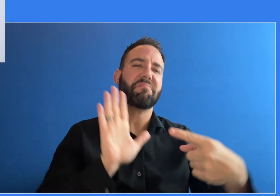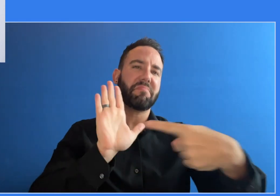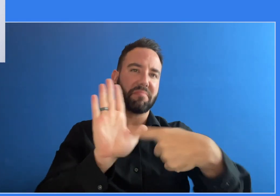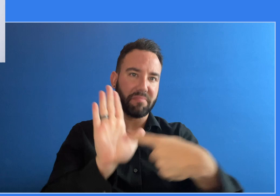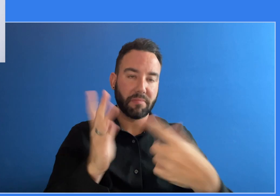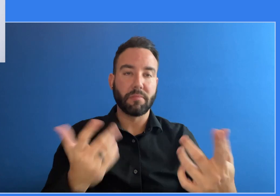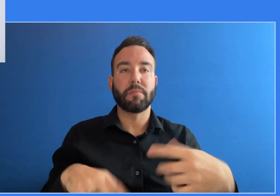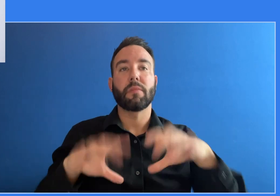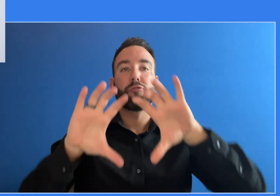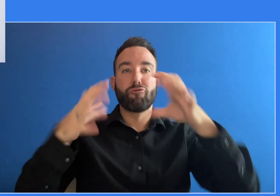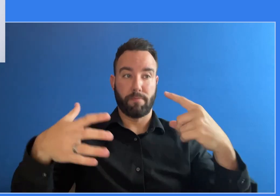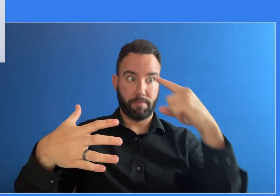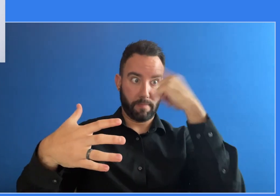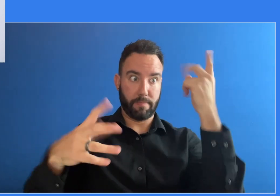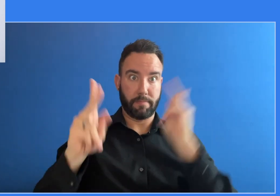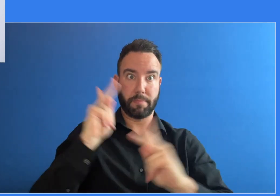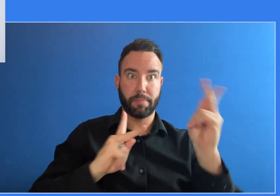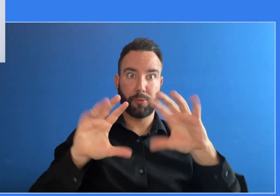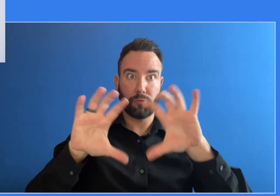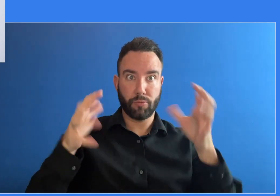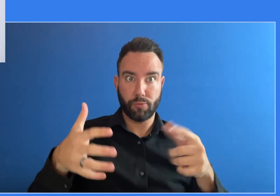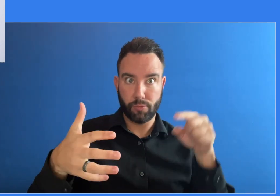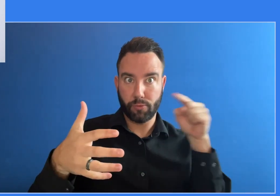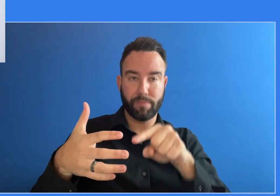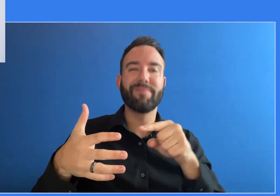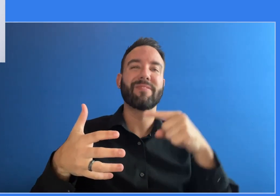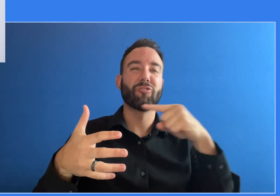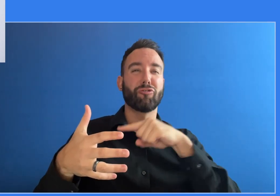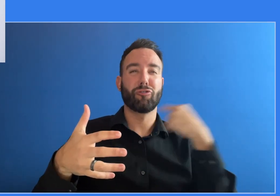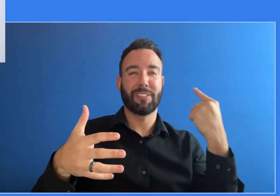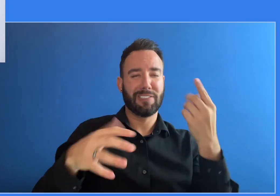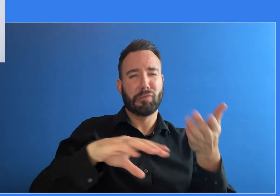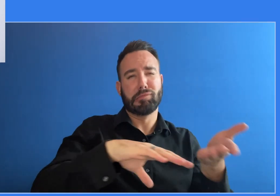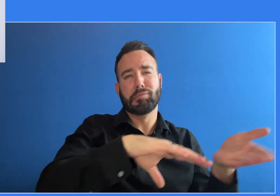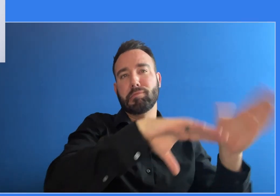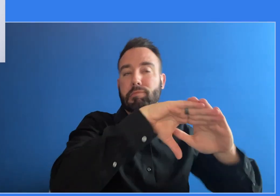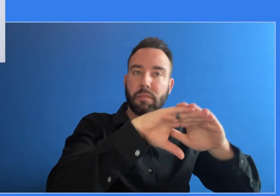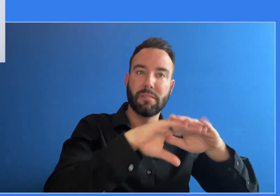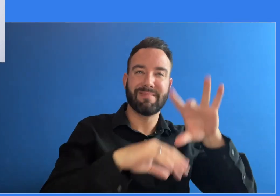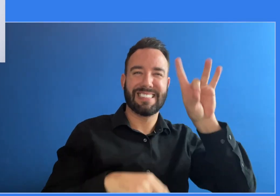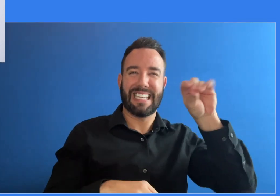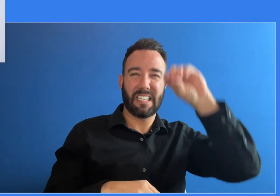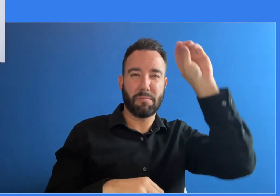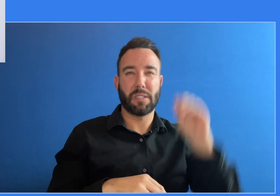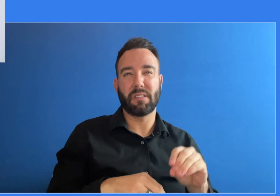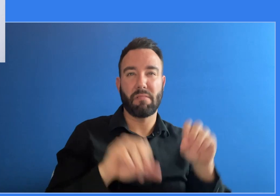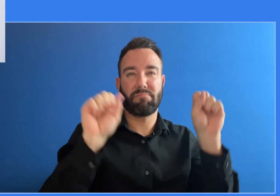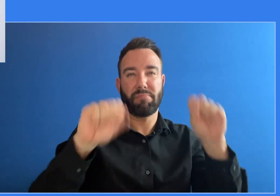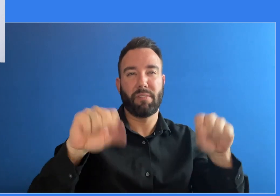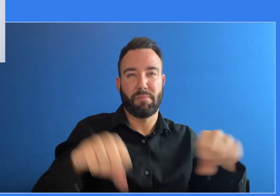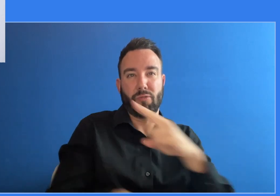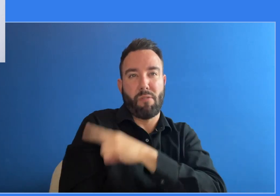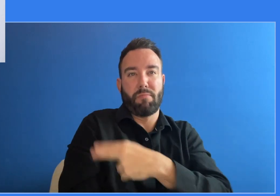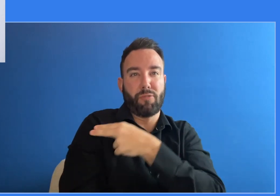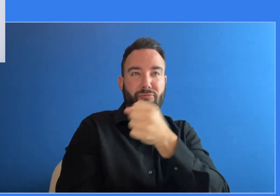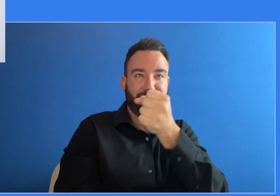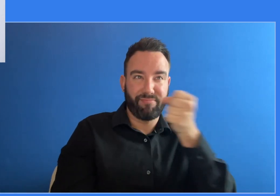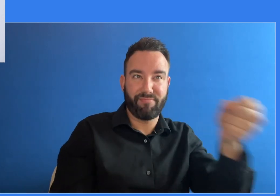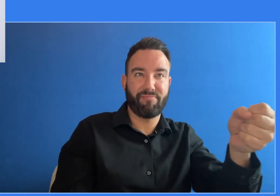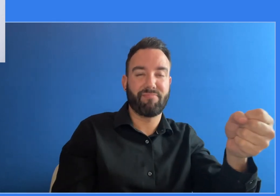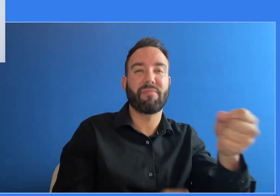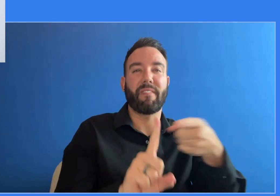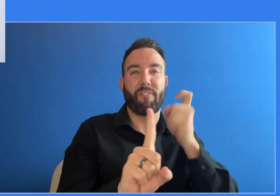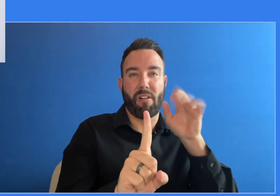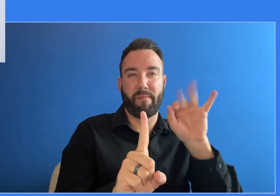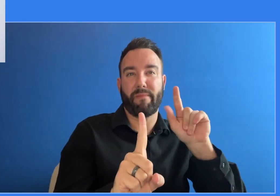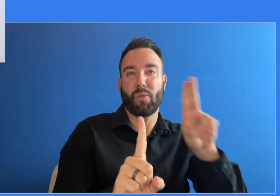probabilidades de ser hospitalizadas con influenza. Las tasas de hospitalizaciones debidas a la influenza son casi